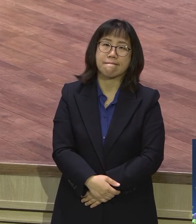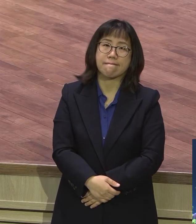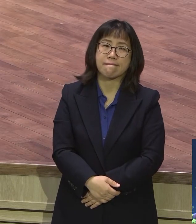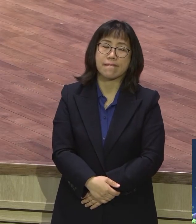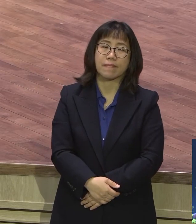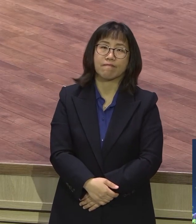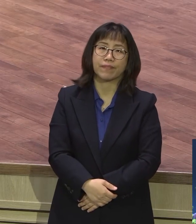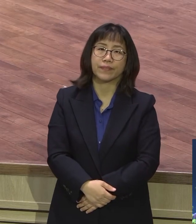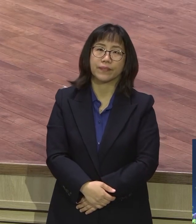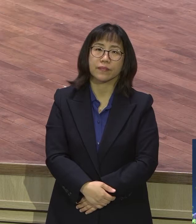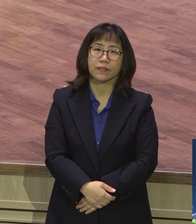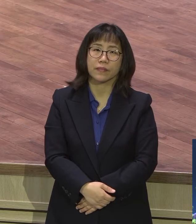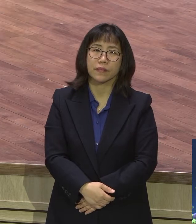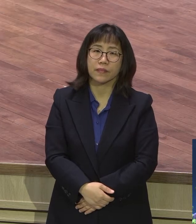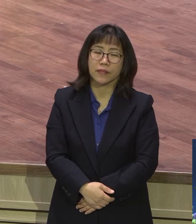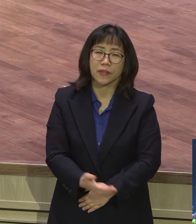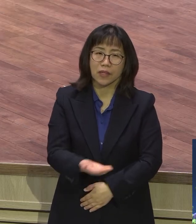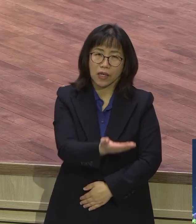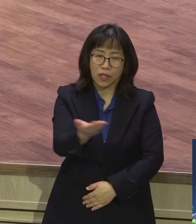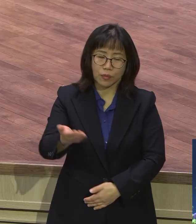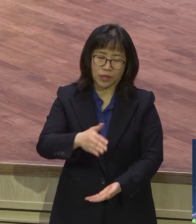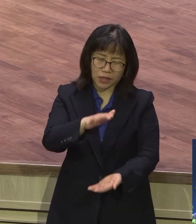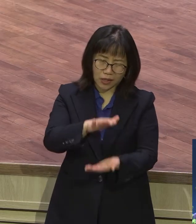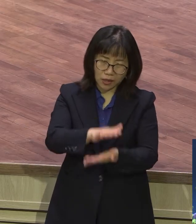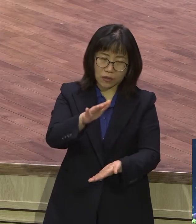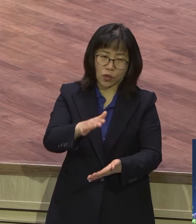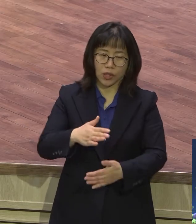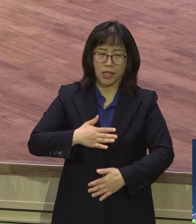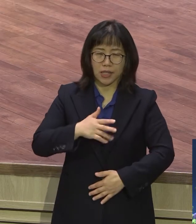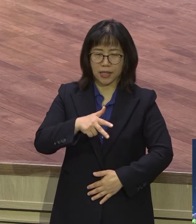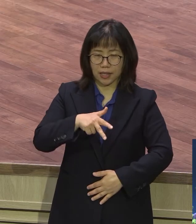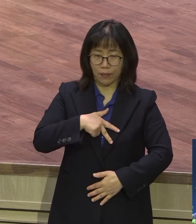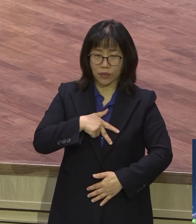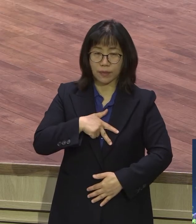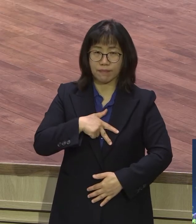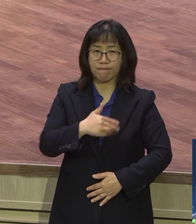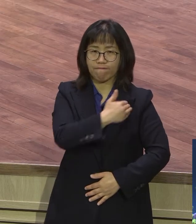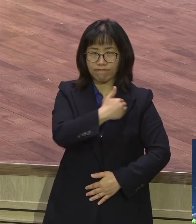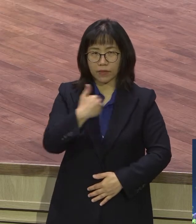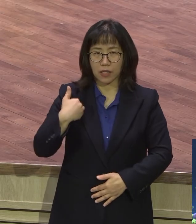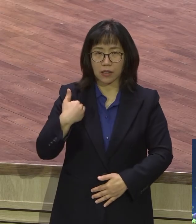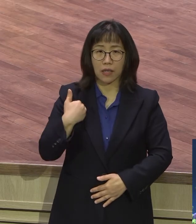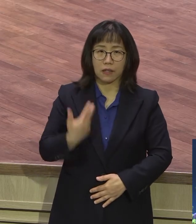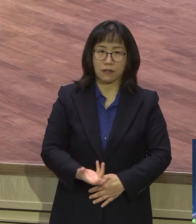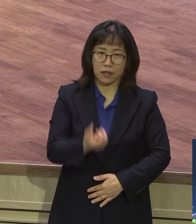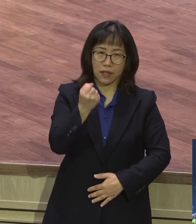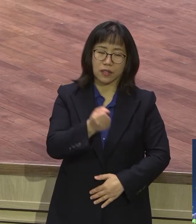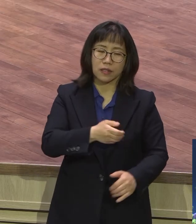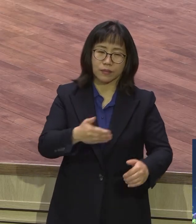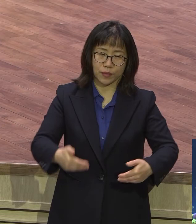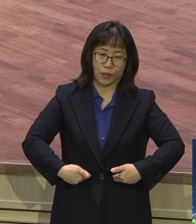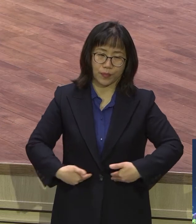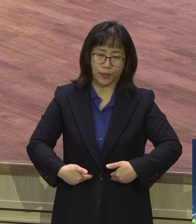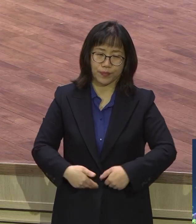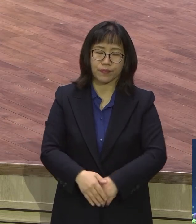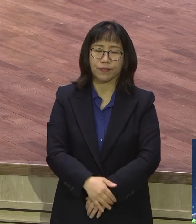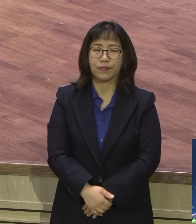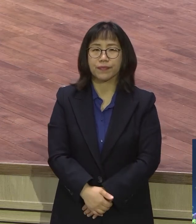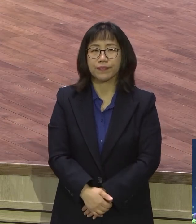이런 열정이 있어야지 이런 자부심이 있어야지 이런 당당함이 있어야지 우리